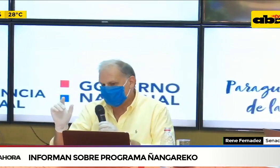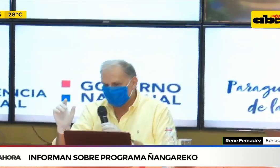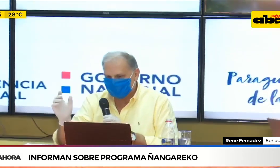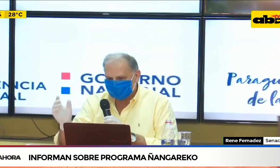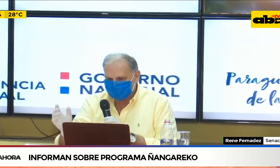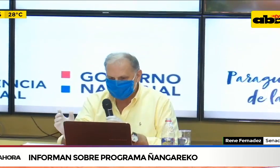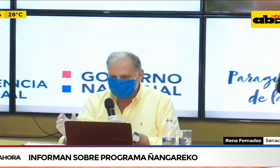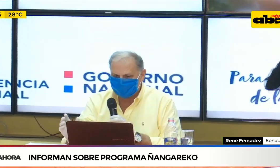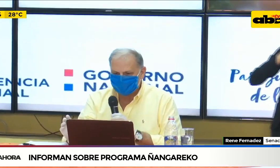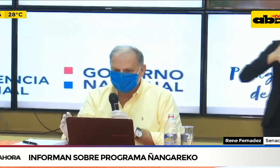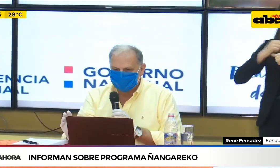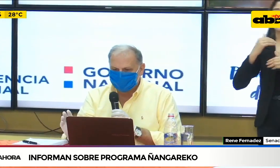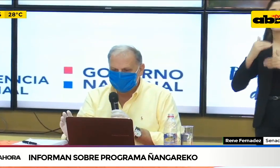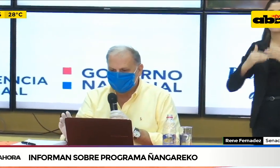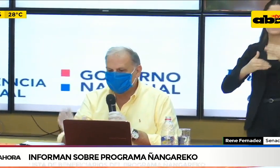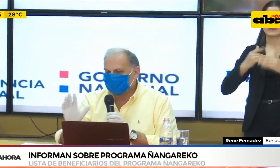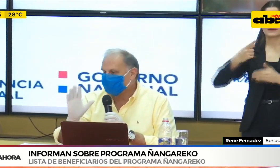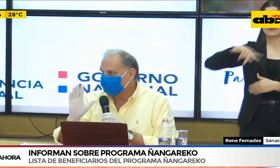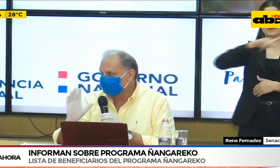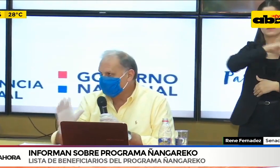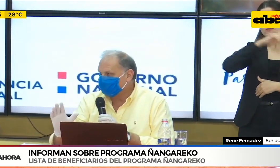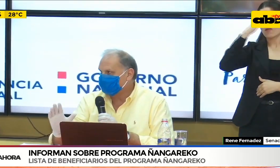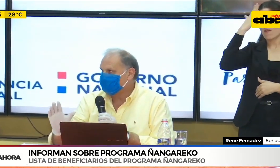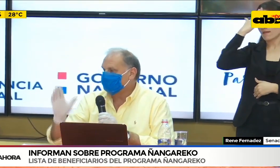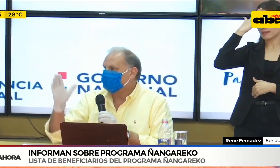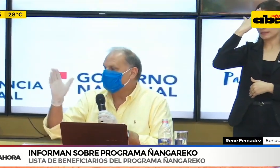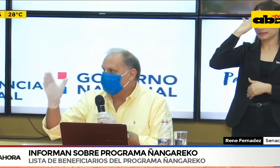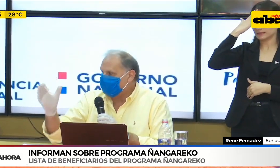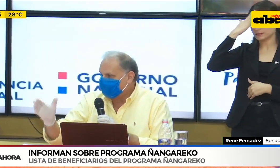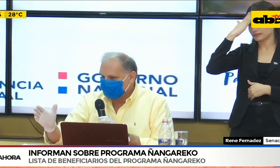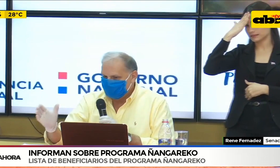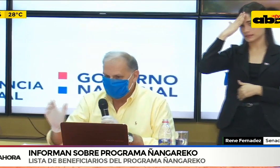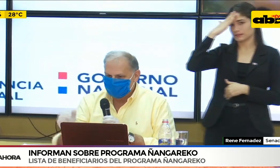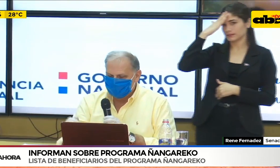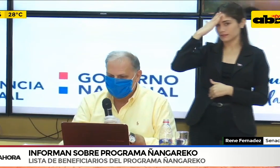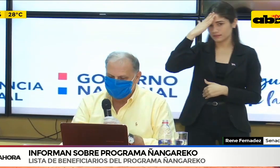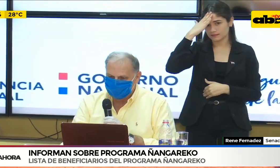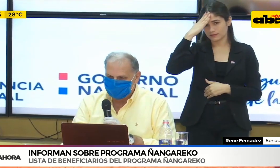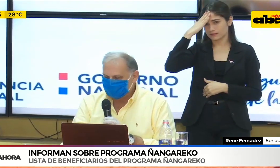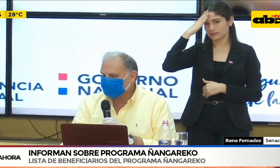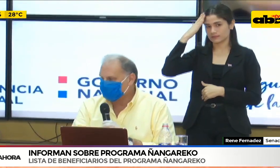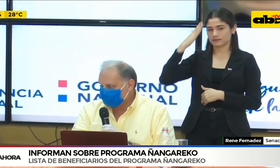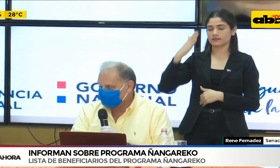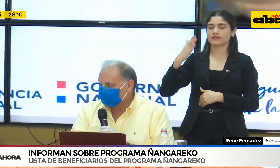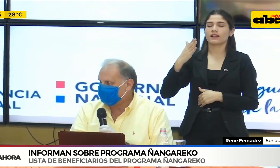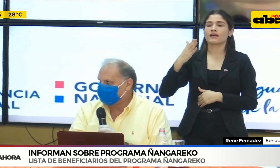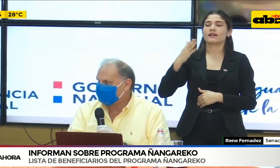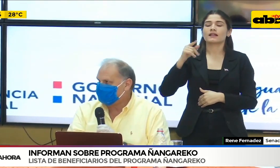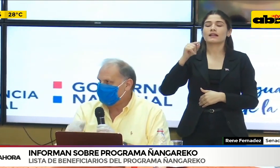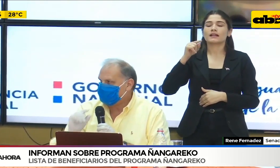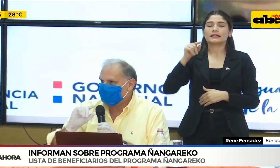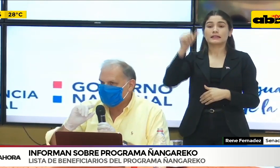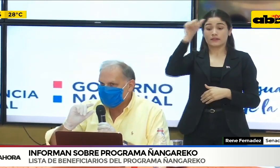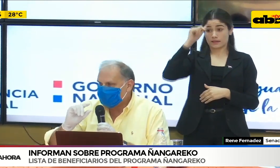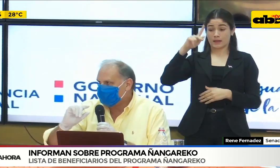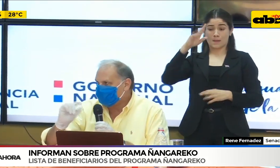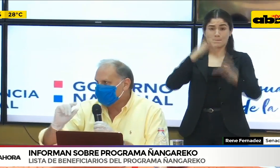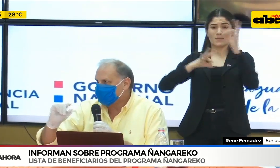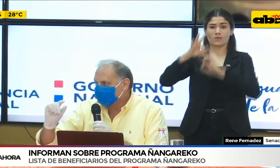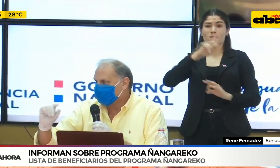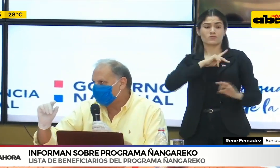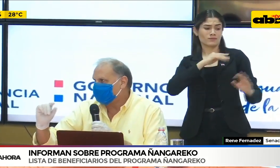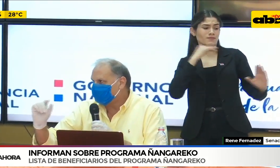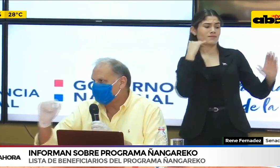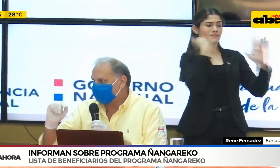de, como les decía, evitar los fraudes, comprobar de que la persona sea la beneficiaria y es el